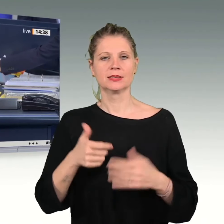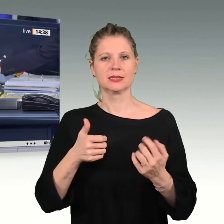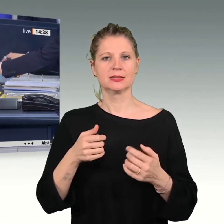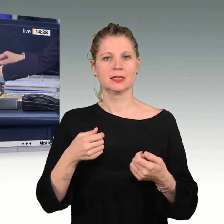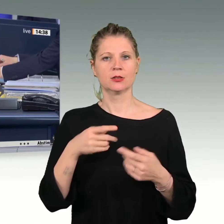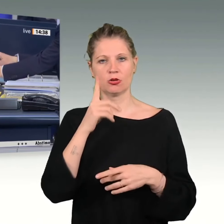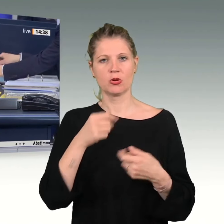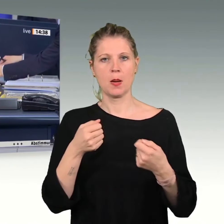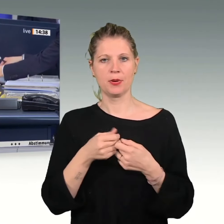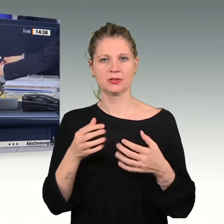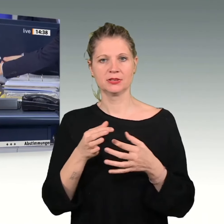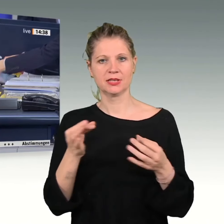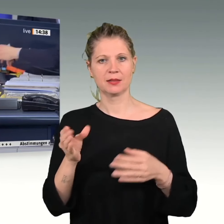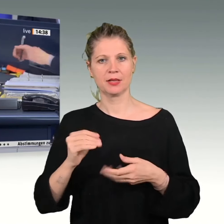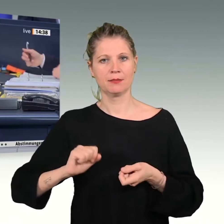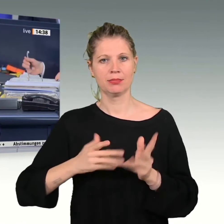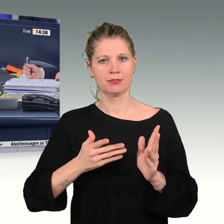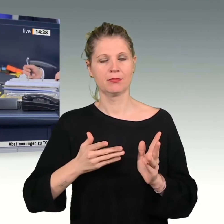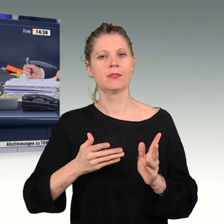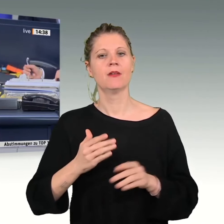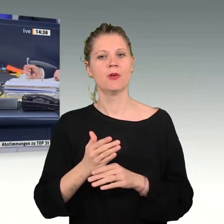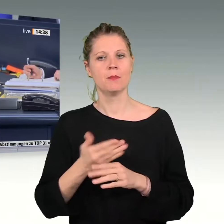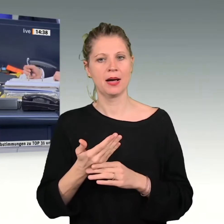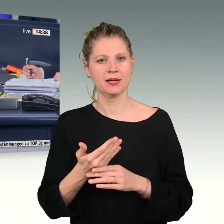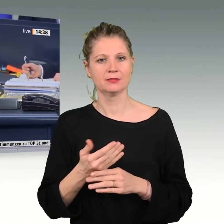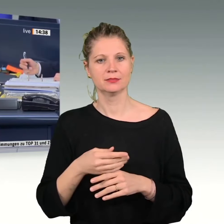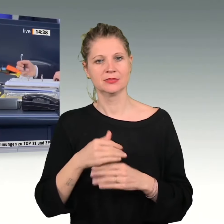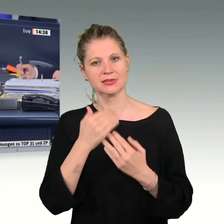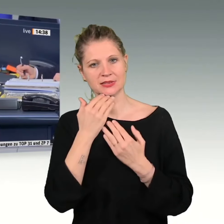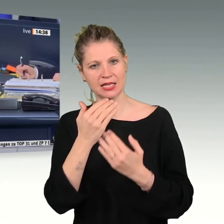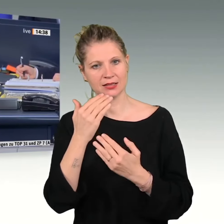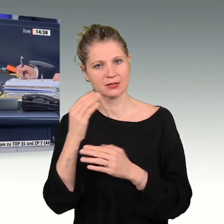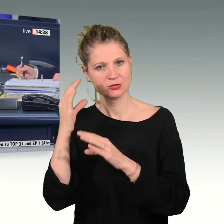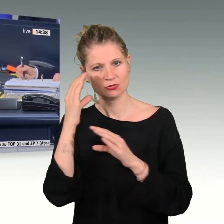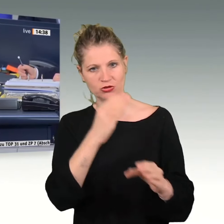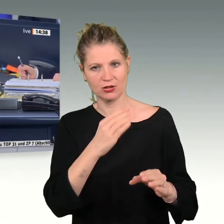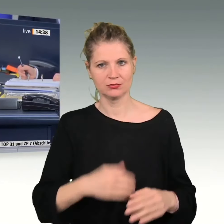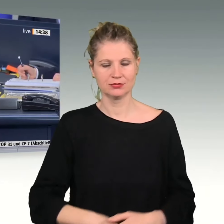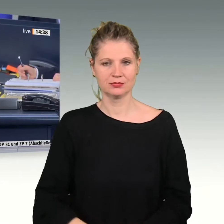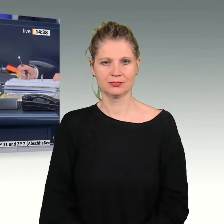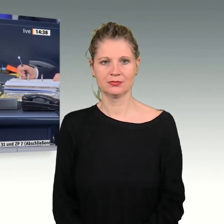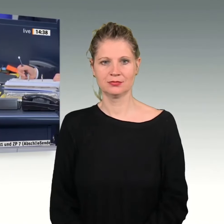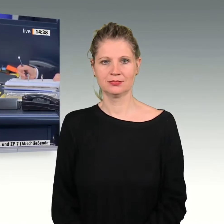Ich rufe auf die Tagesordnungspunkte 30 a bis e.